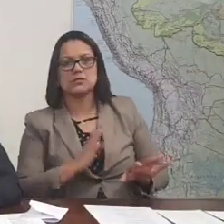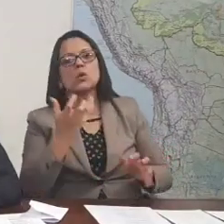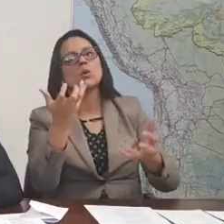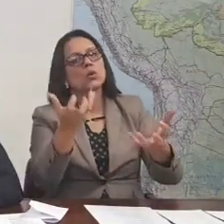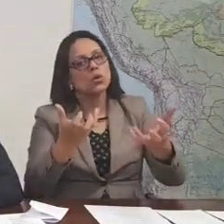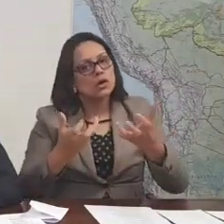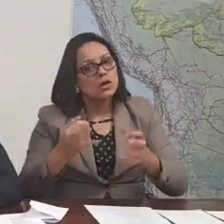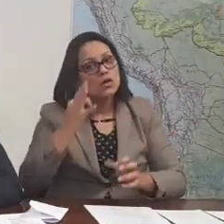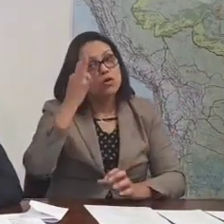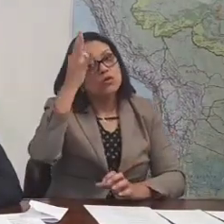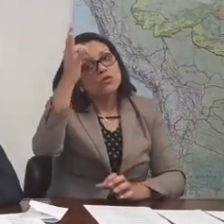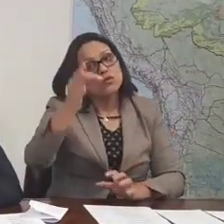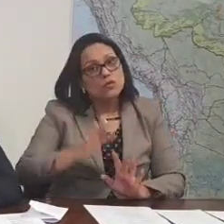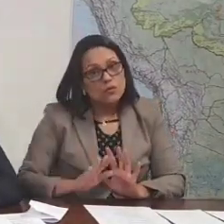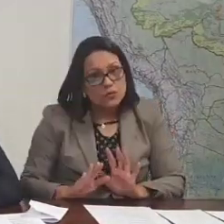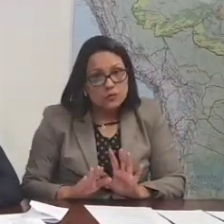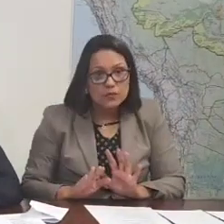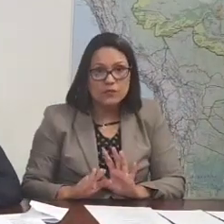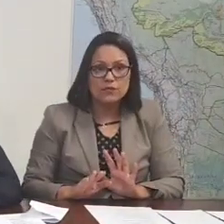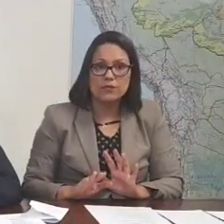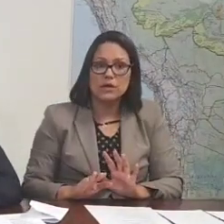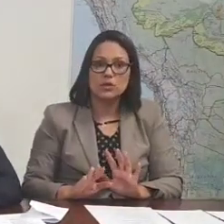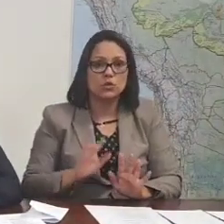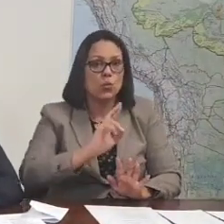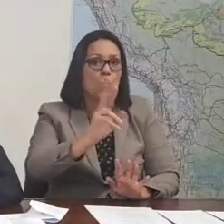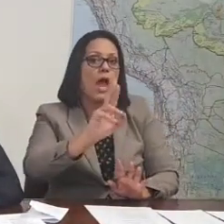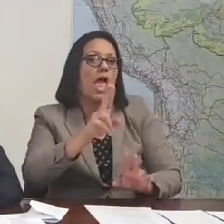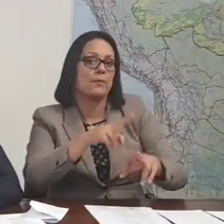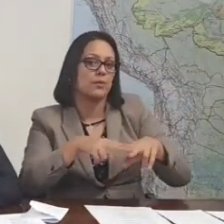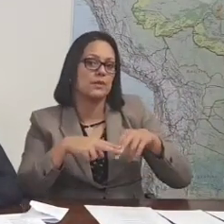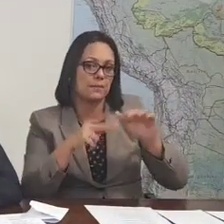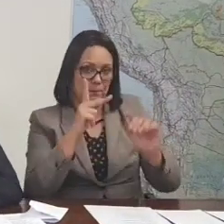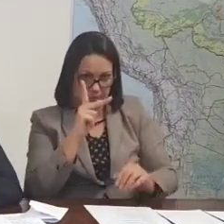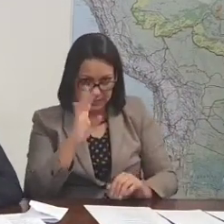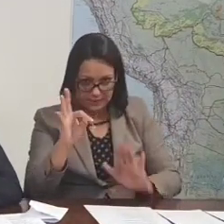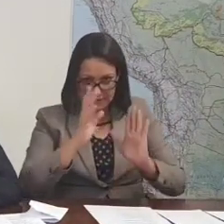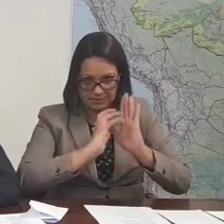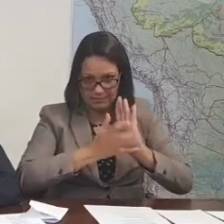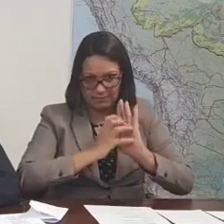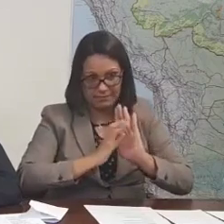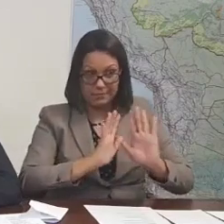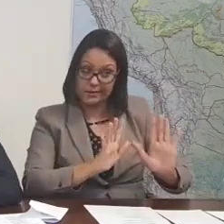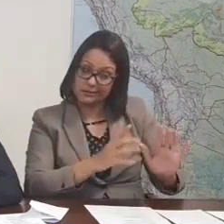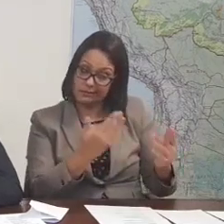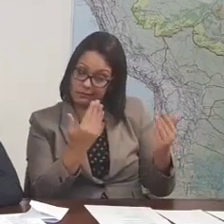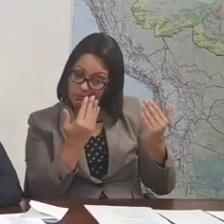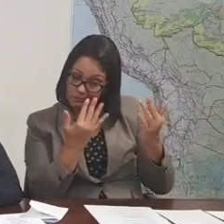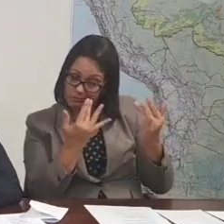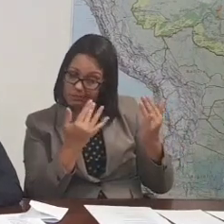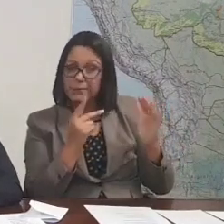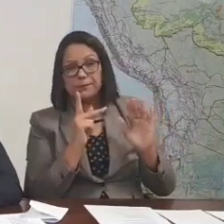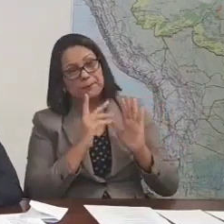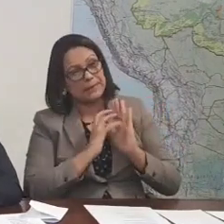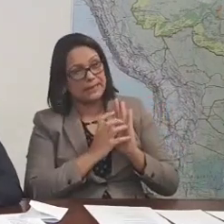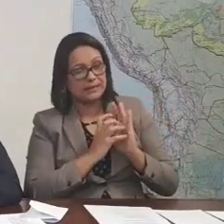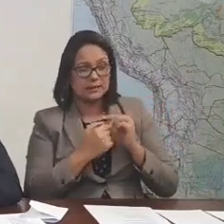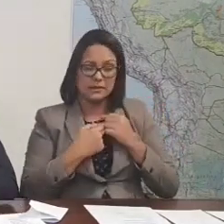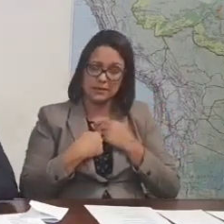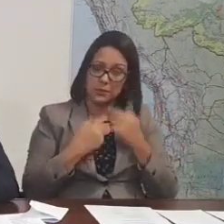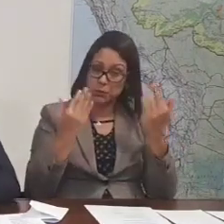vetar não é pelo autor do PT, não. Se bem que é um indicativo. É um indicativo o PT.